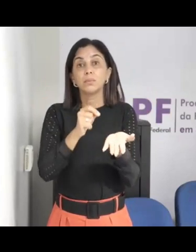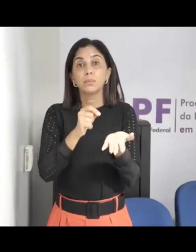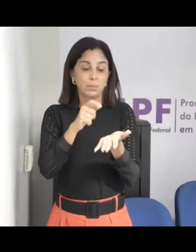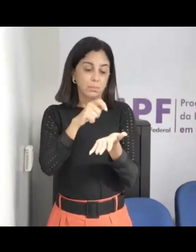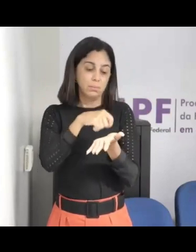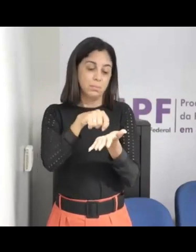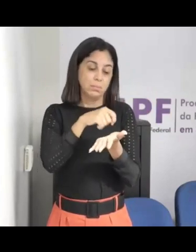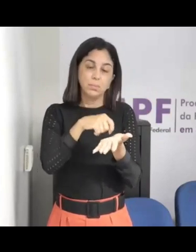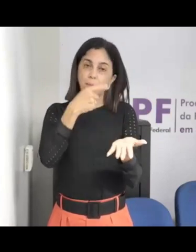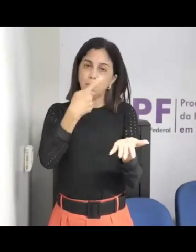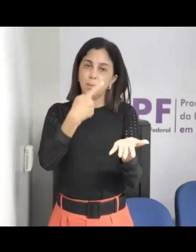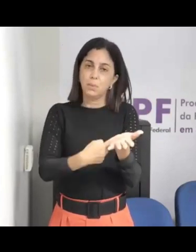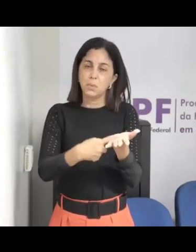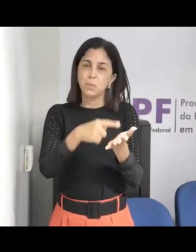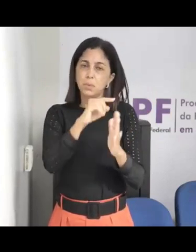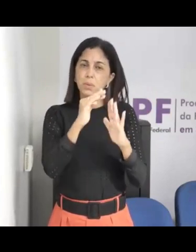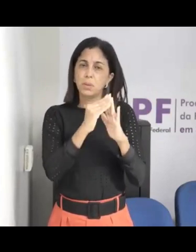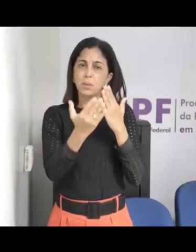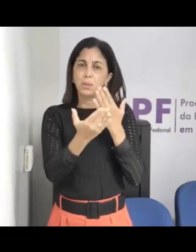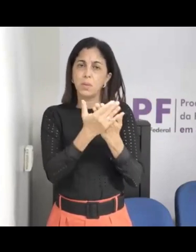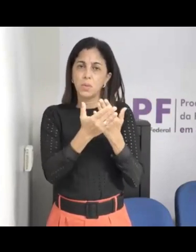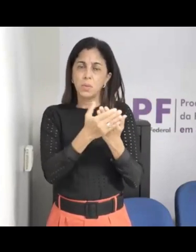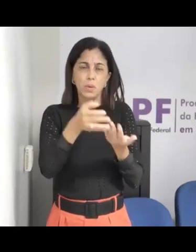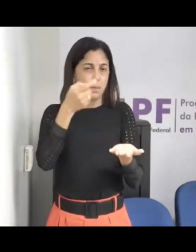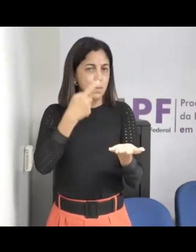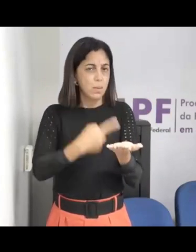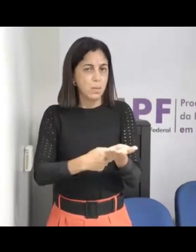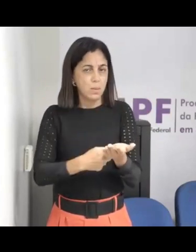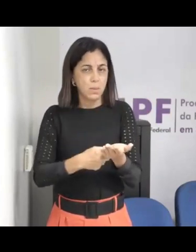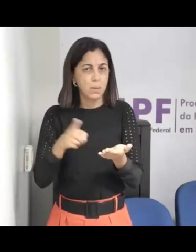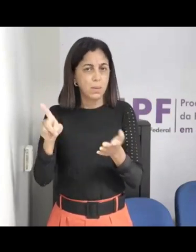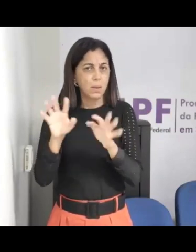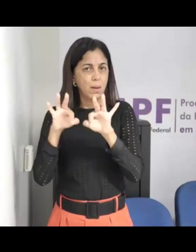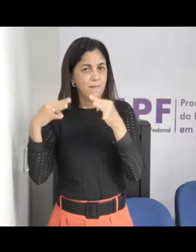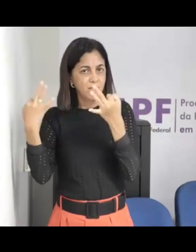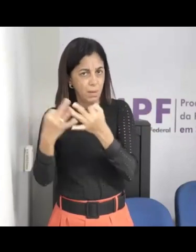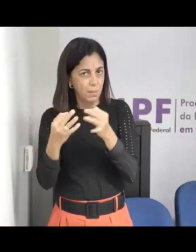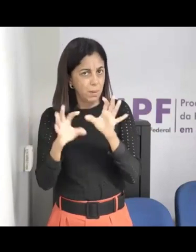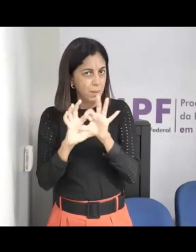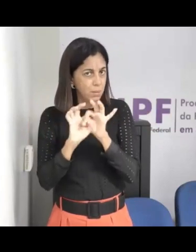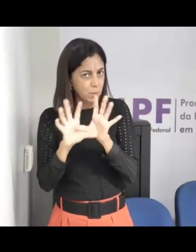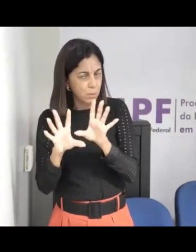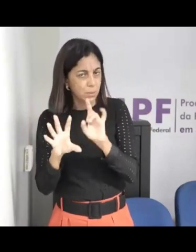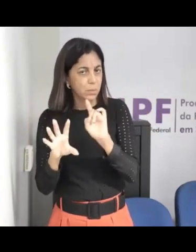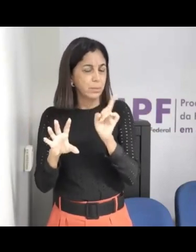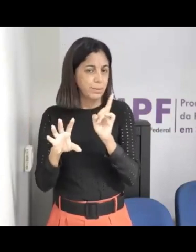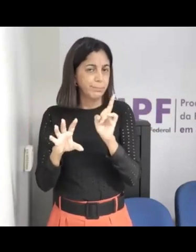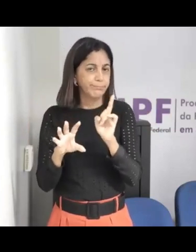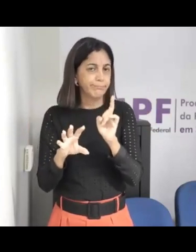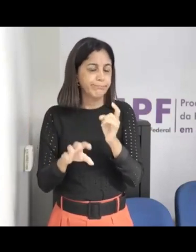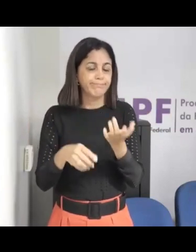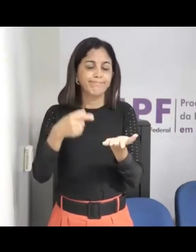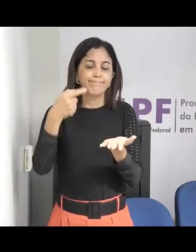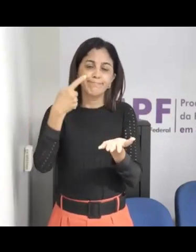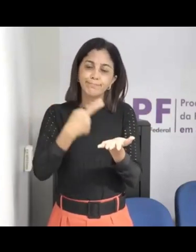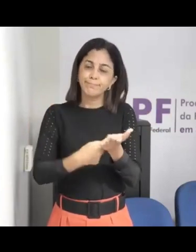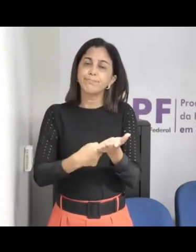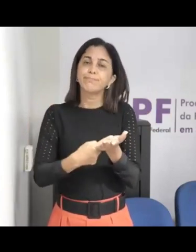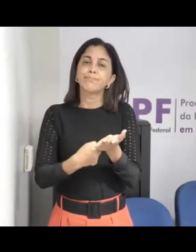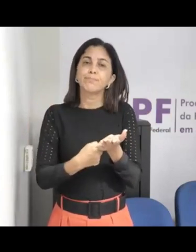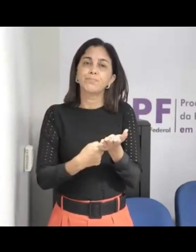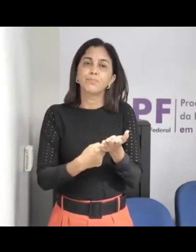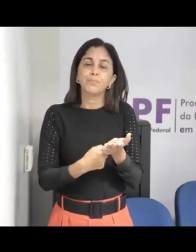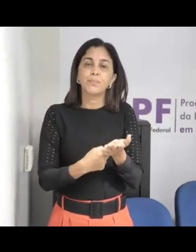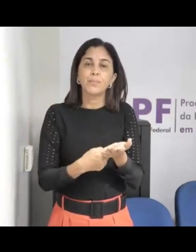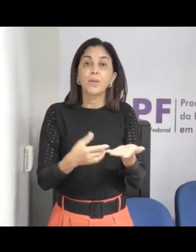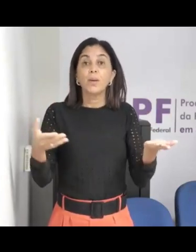então a gente não está trabalhando especificamente ainda isso com as escolas, mas como a gente está entrando agora com os governos, o